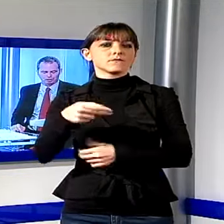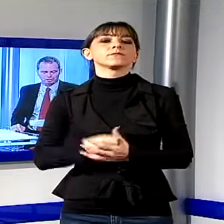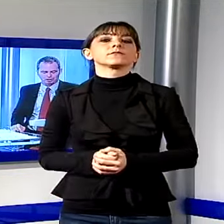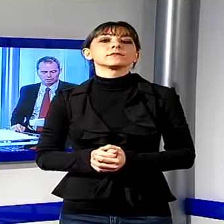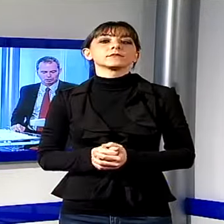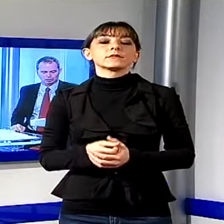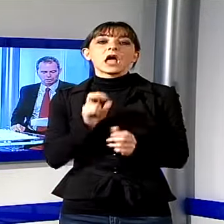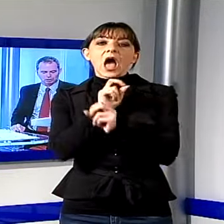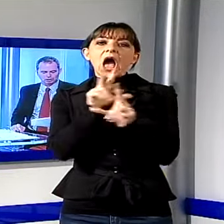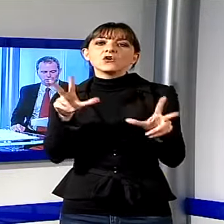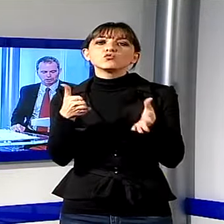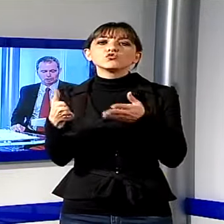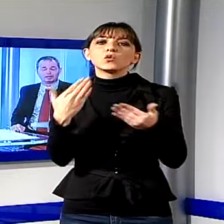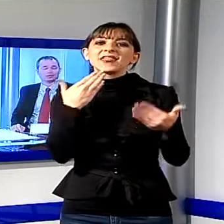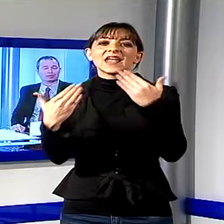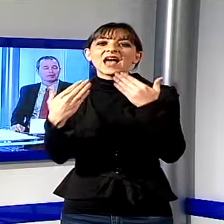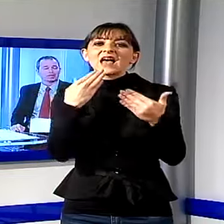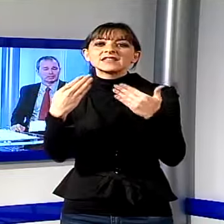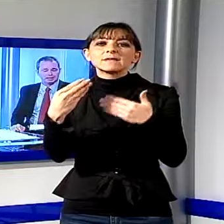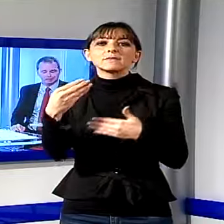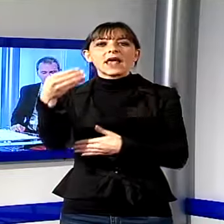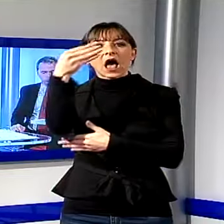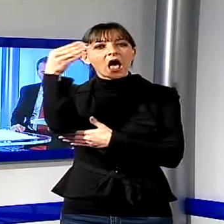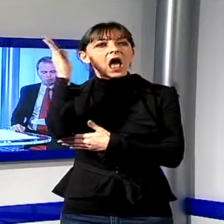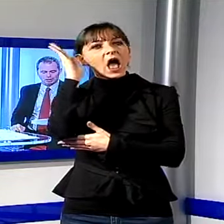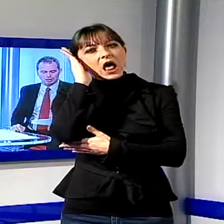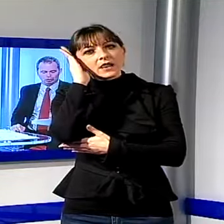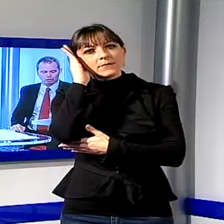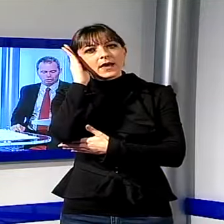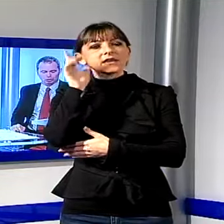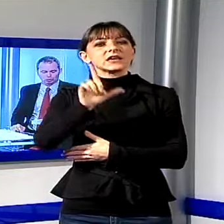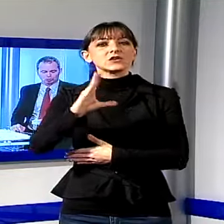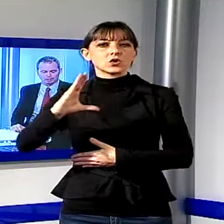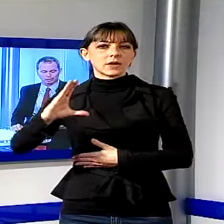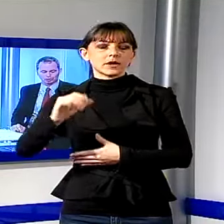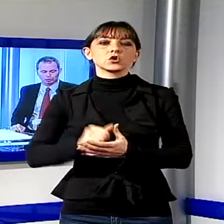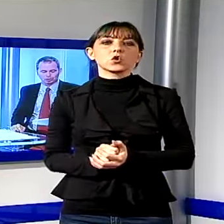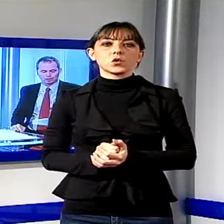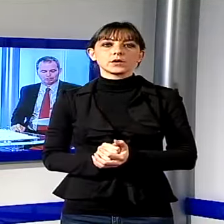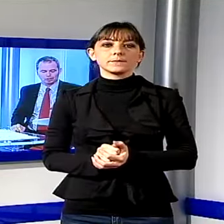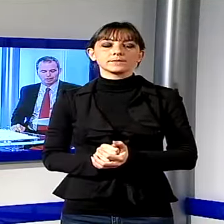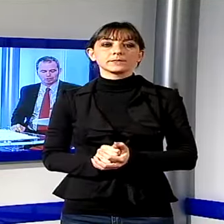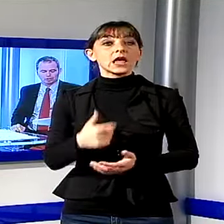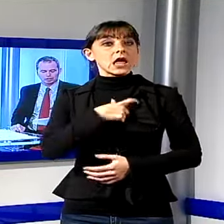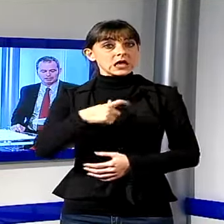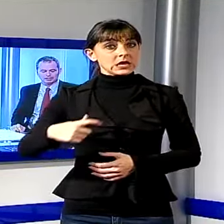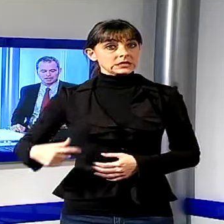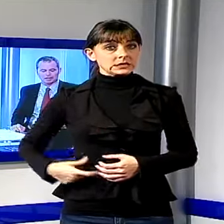dallo stesso sindaco di Camaiore. E sempre Del Dotto ha siglato un accordo per l'adozione del parco della peschiera